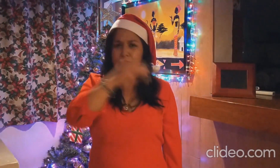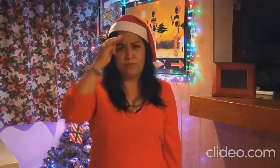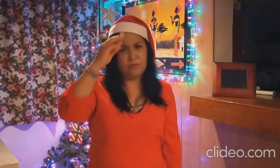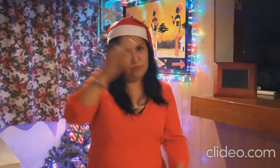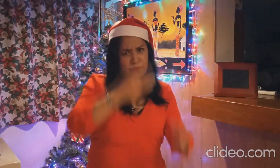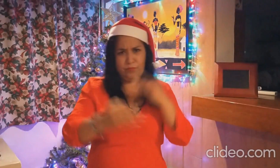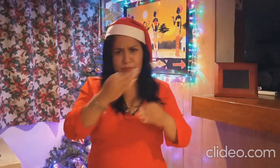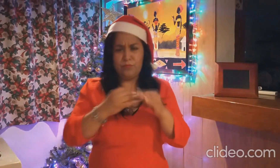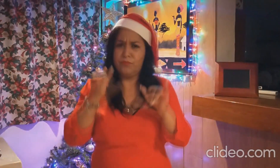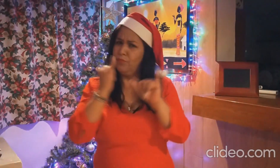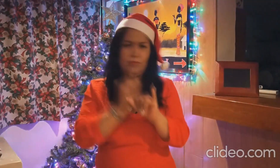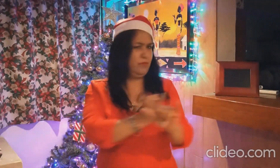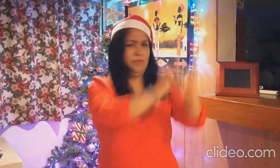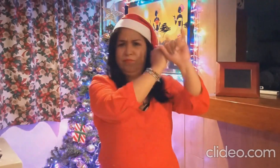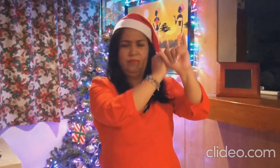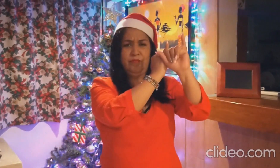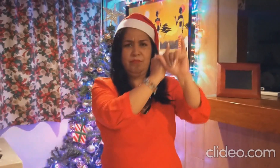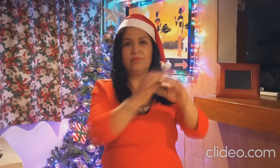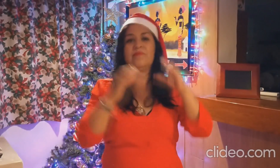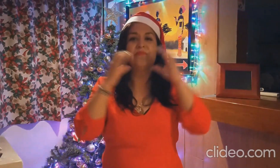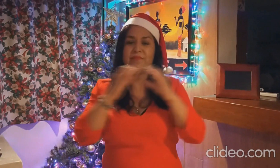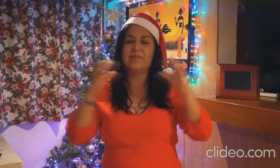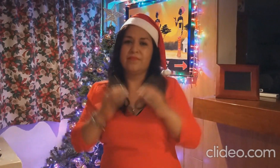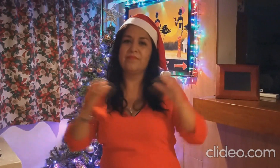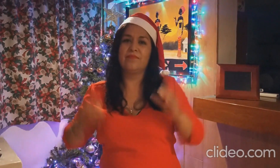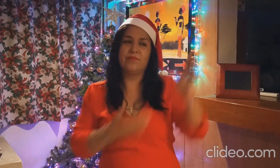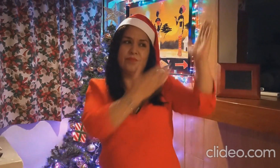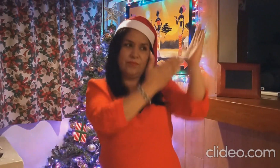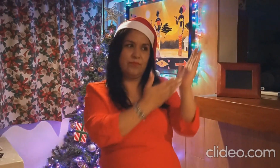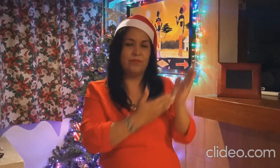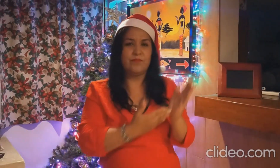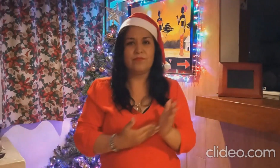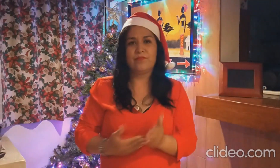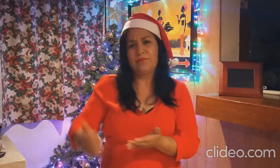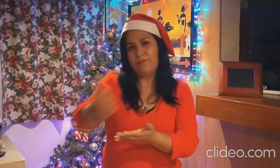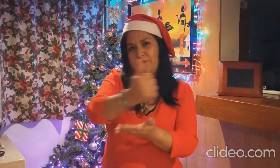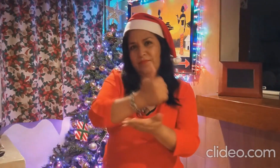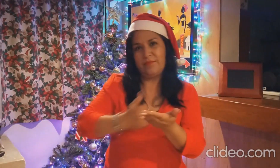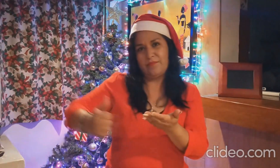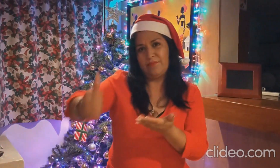él lo sabe todo, intentes huir Santa Cruz llegó a la ciudad